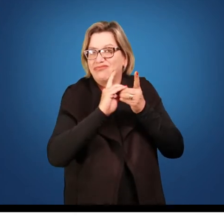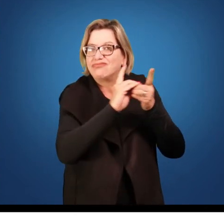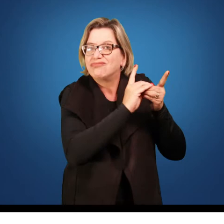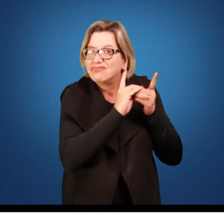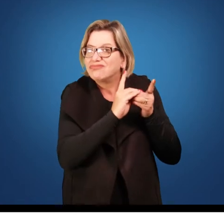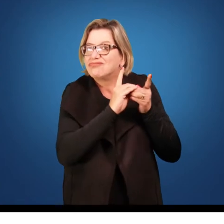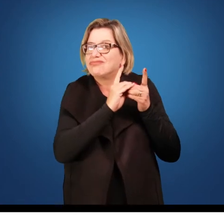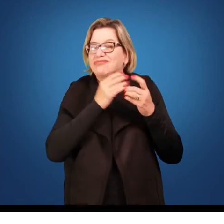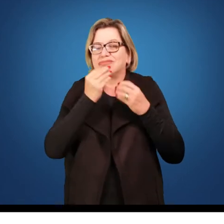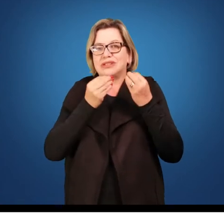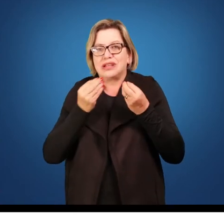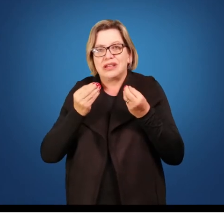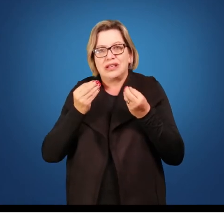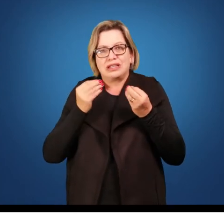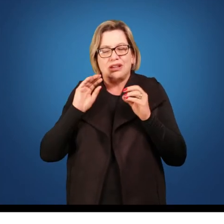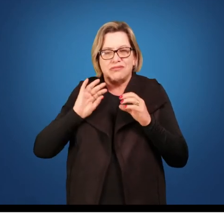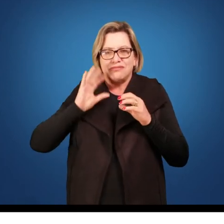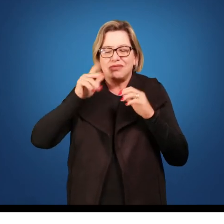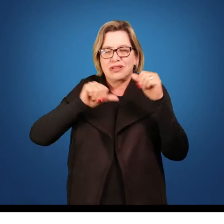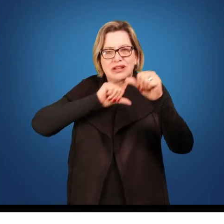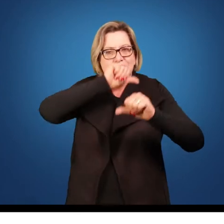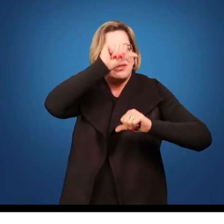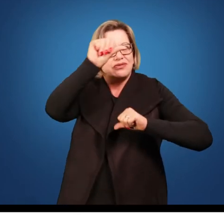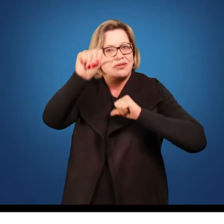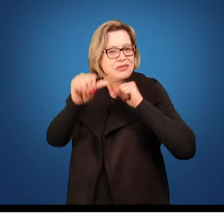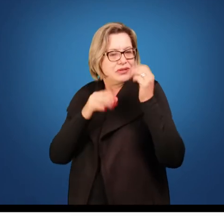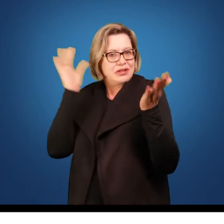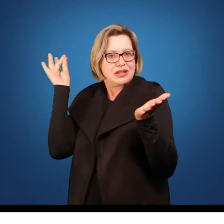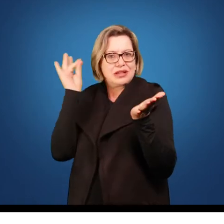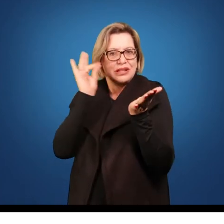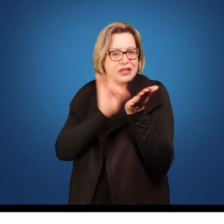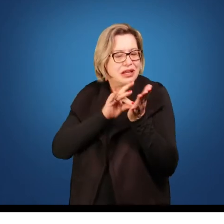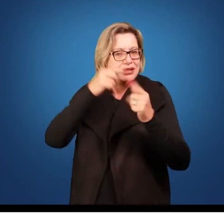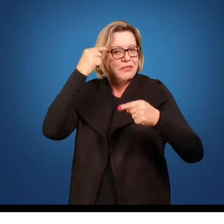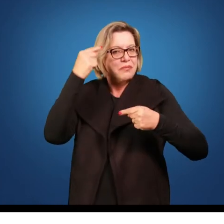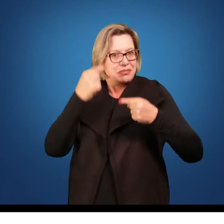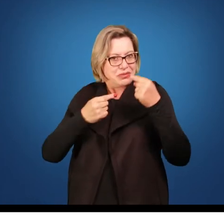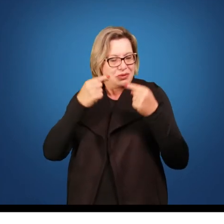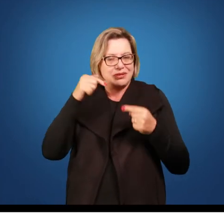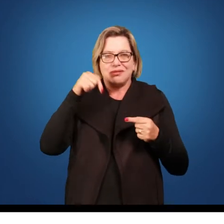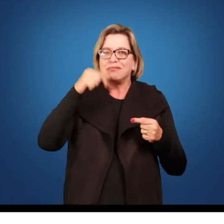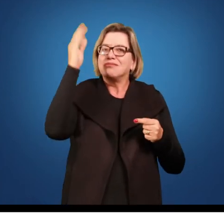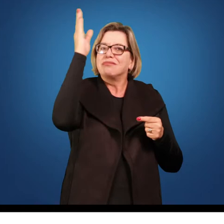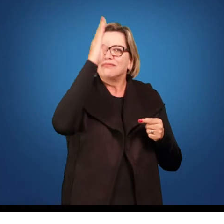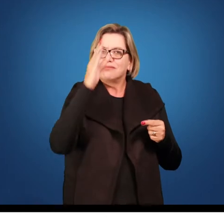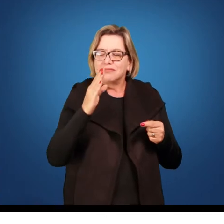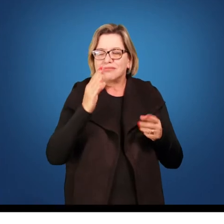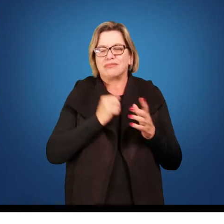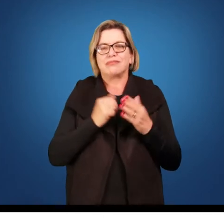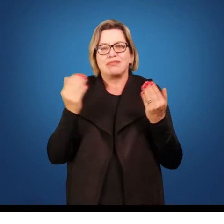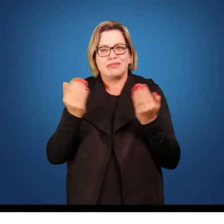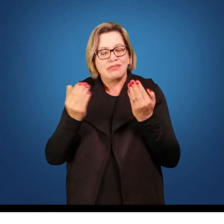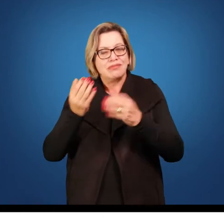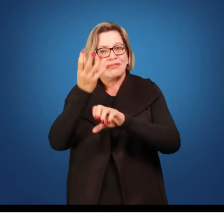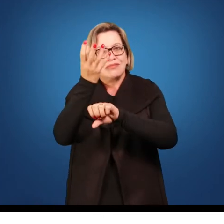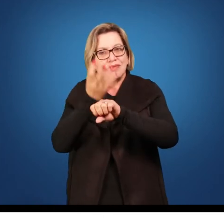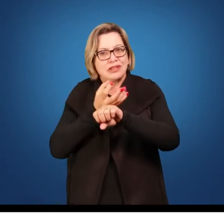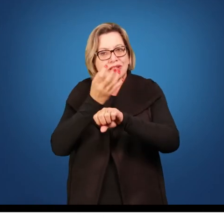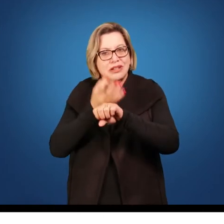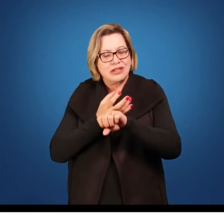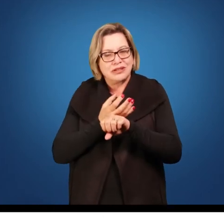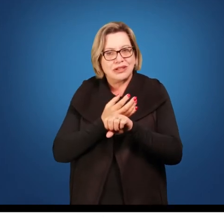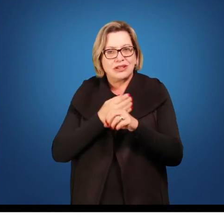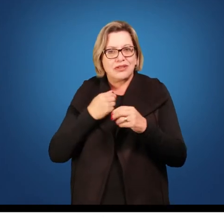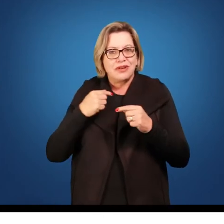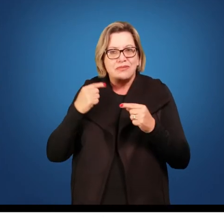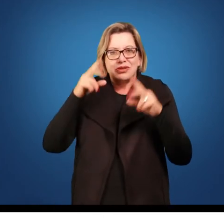grandes transformações na realidade política brasileira. Então, essa parte da disciplina, a gente vai aproximar